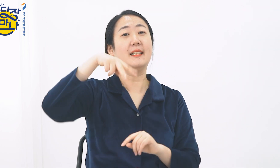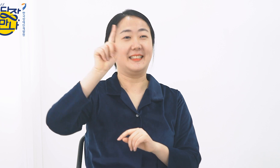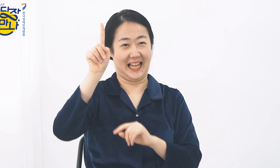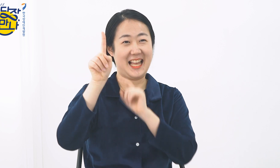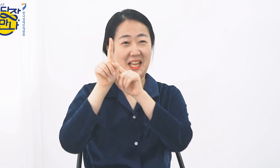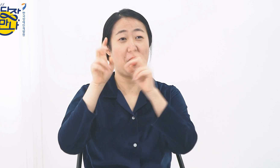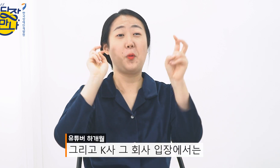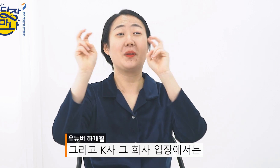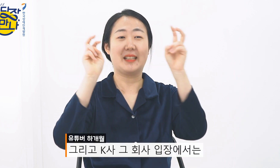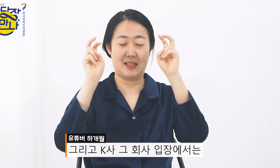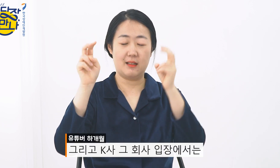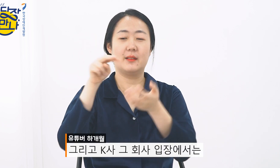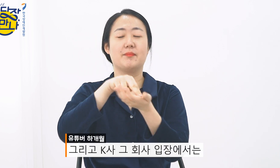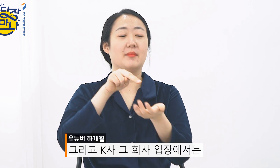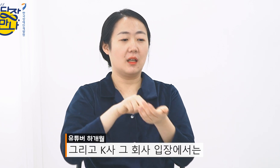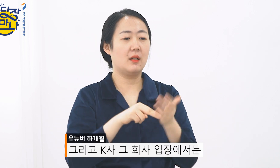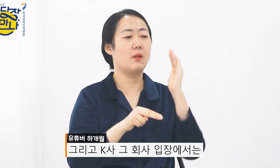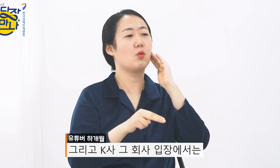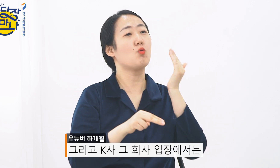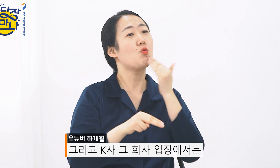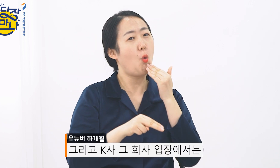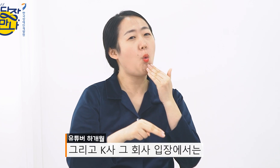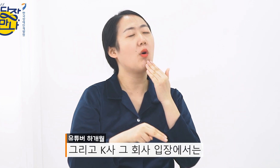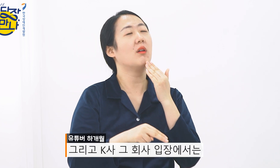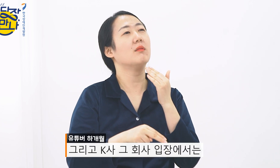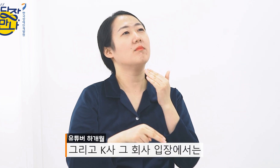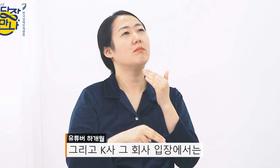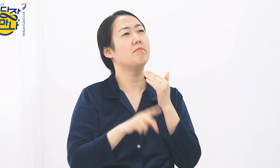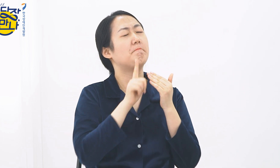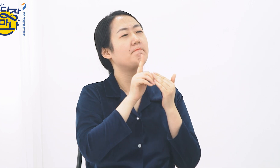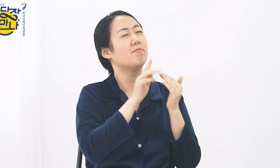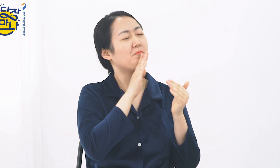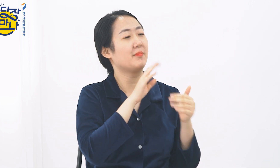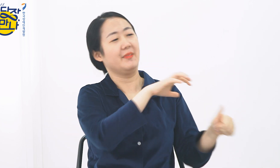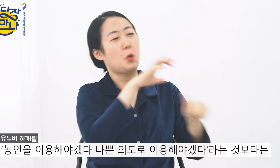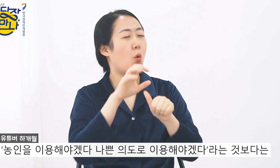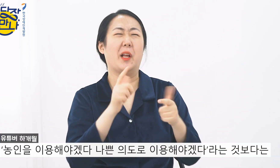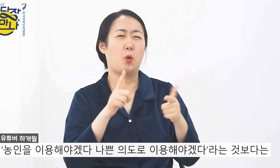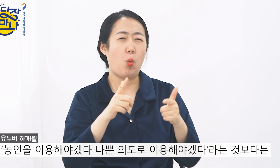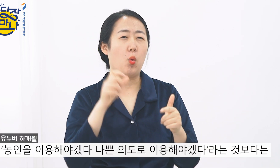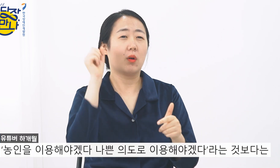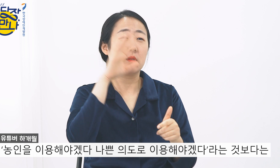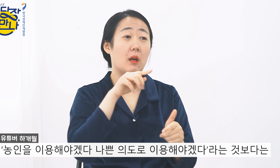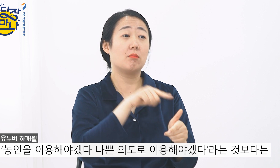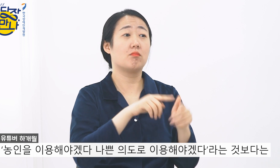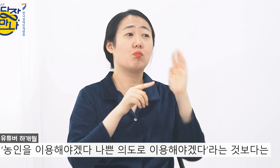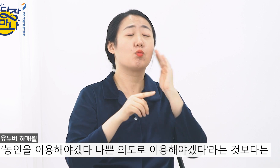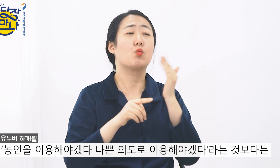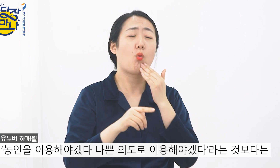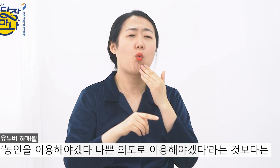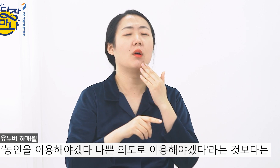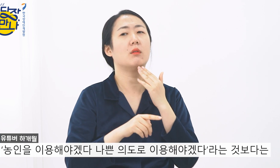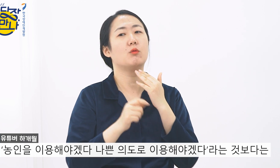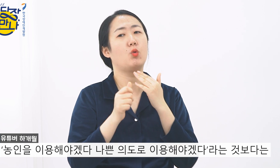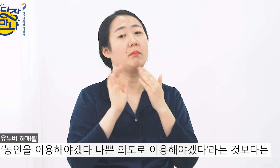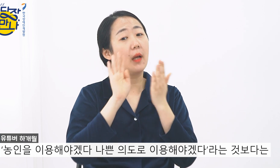그리고 K사 그 회사의 입장에서는 아 농인을 뭐 이용해야겠다 나쁜 의도로